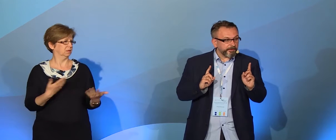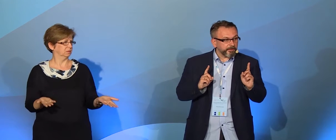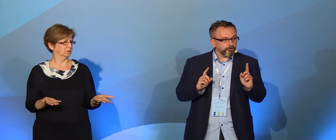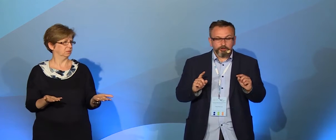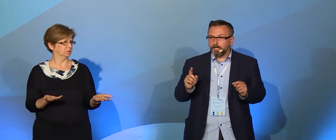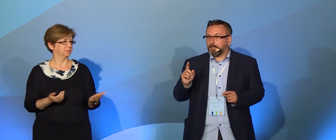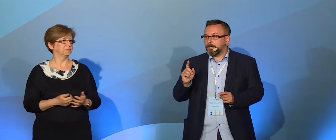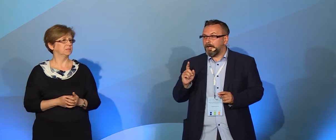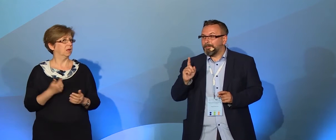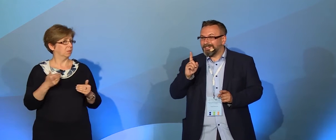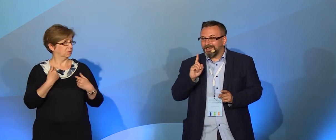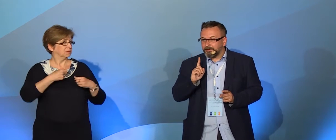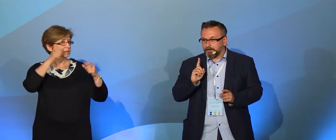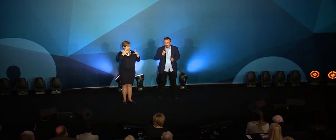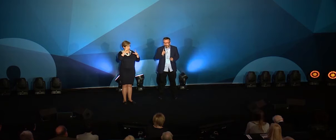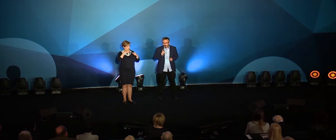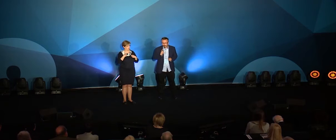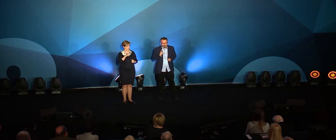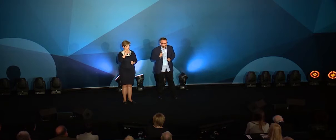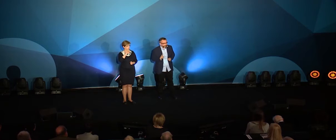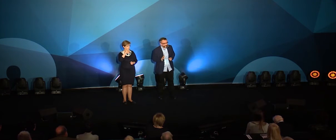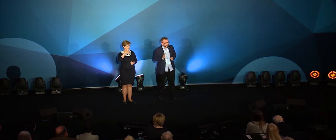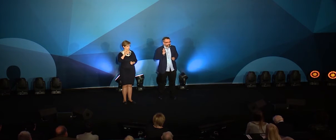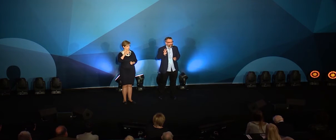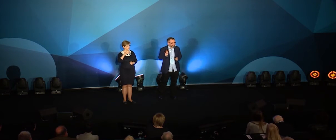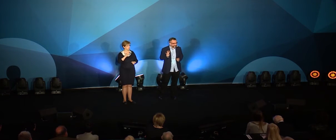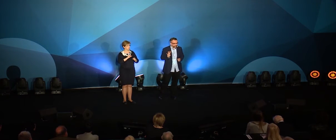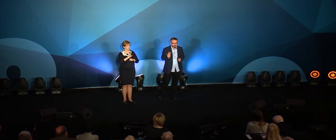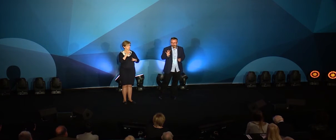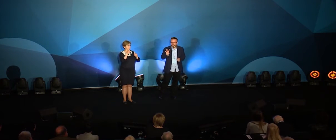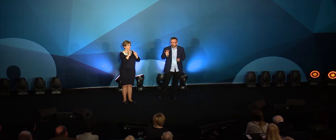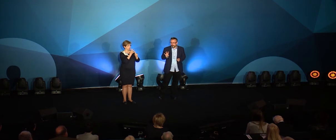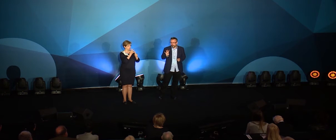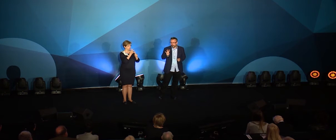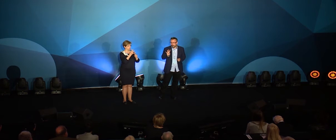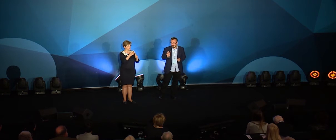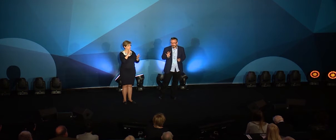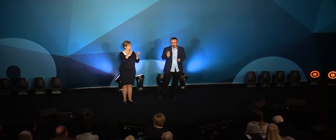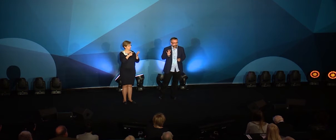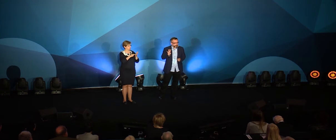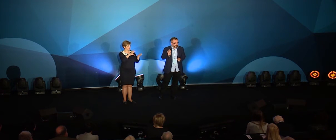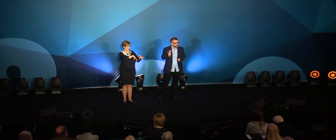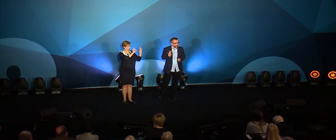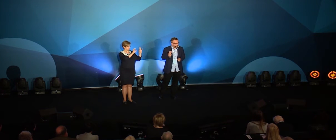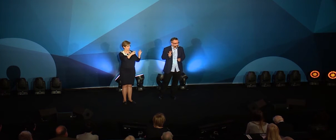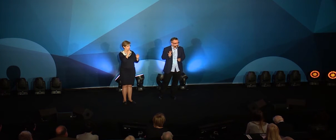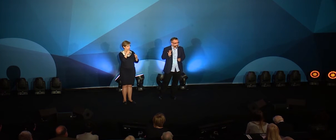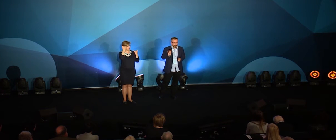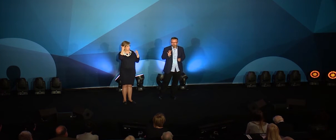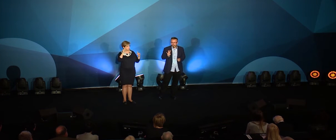zaskoczy, ale amerykański język migowy jest czwartym najczęściej wybieranym językiem obcym na uczelniach